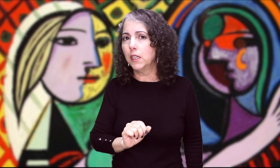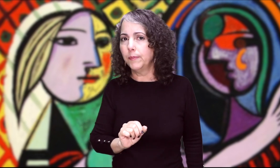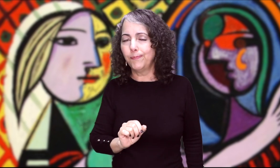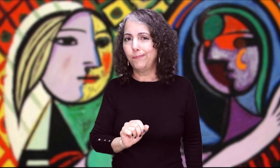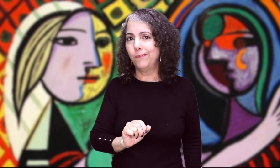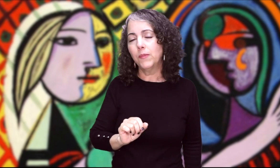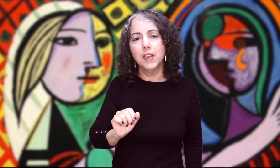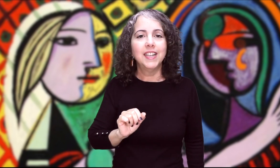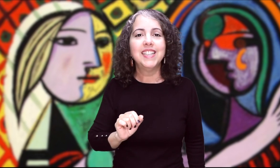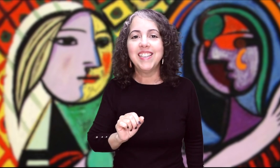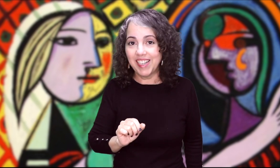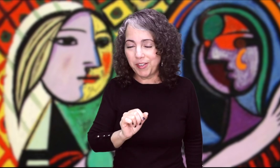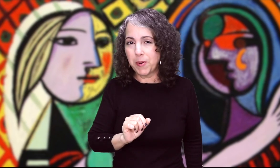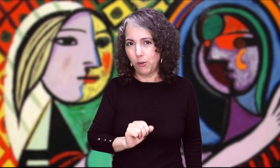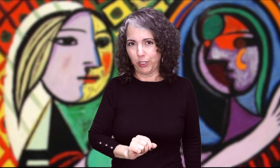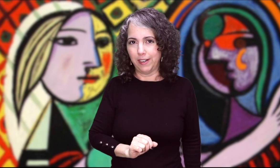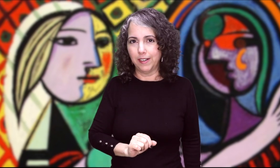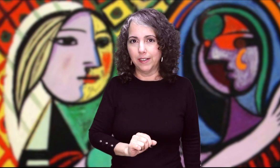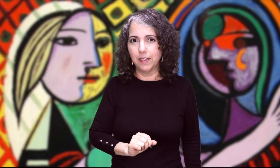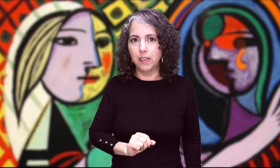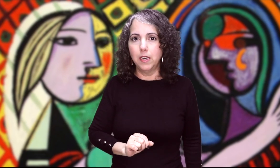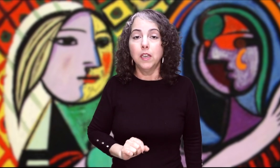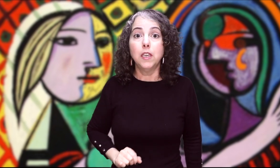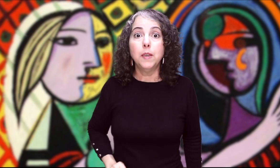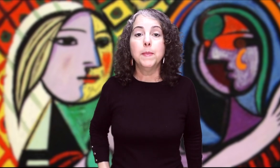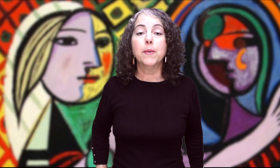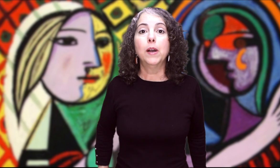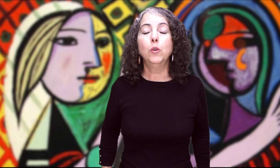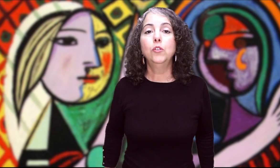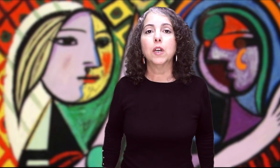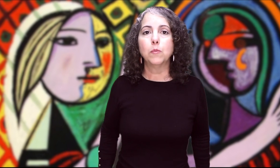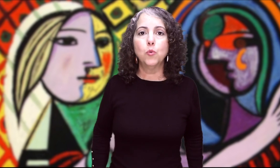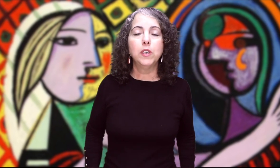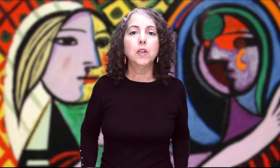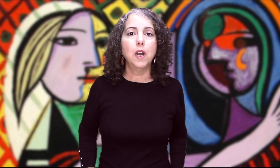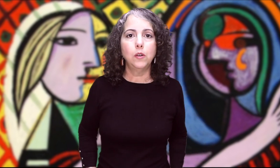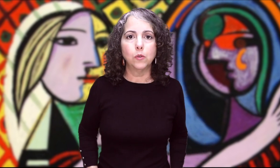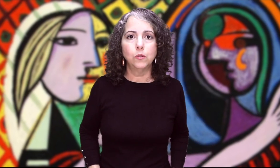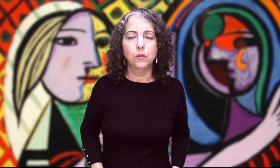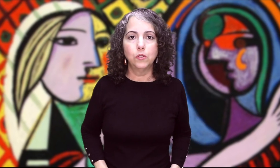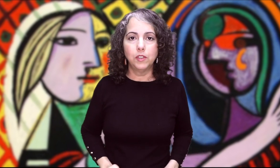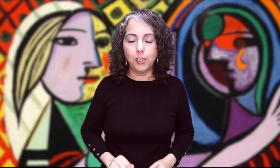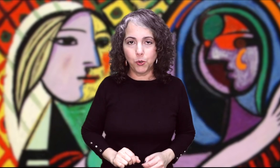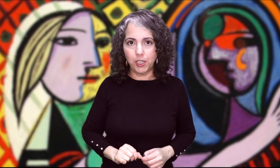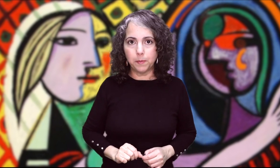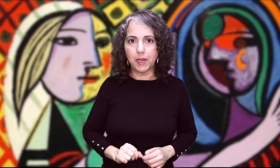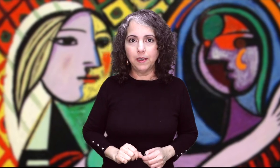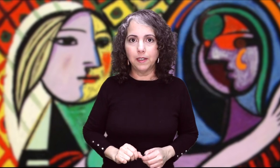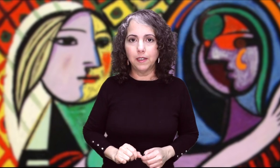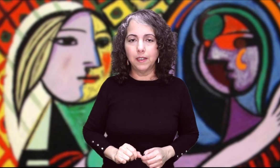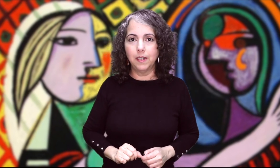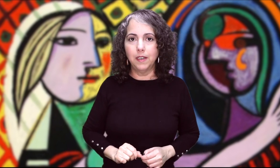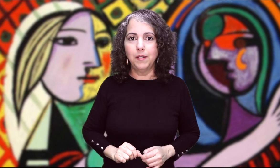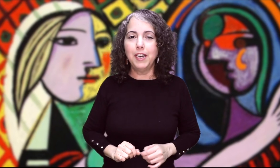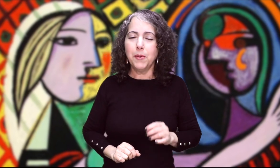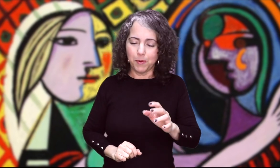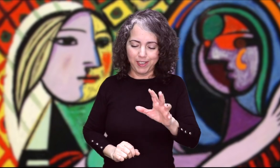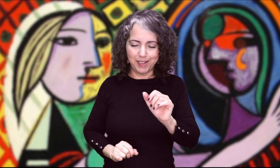ni siquiera se va a notar Y me va a costar muy caro Dijo Irma Le vamos a hacer